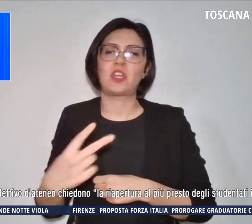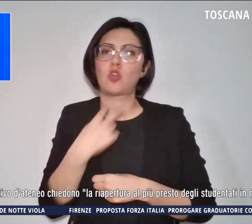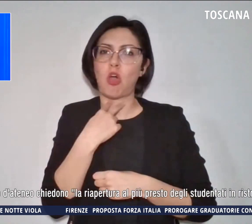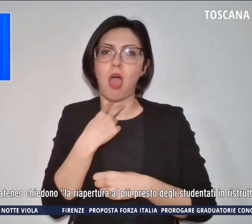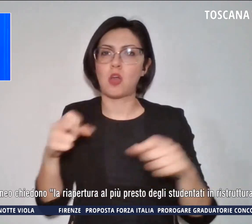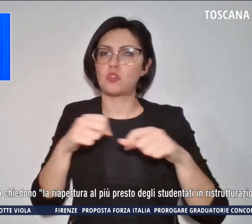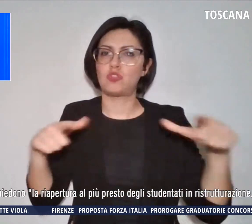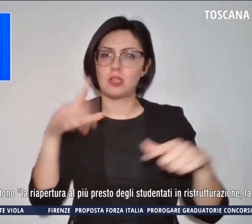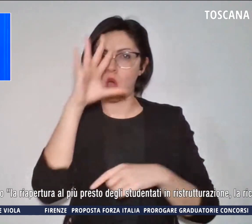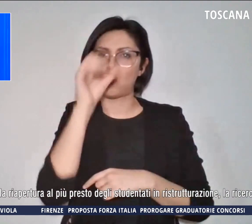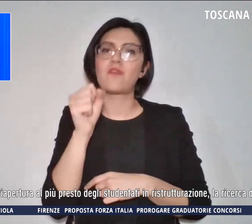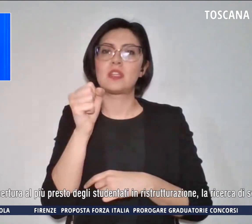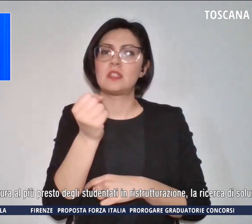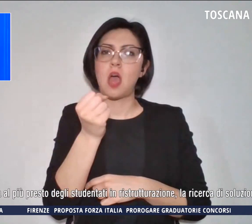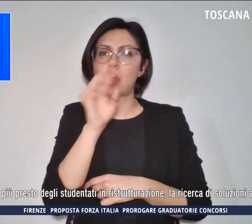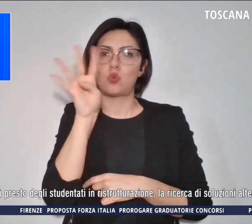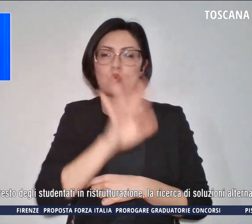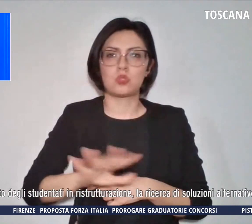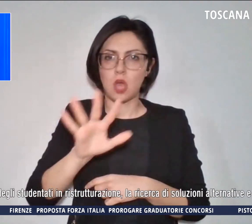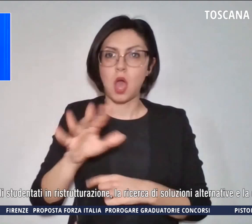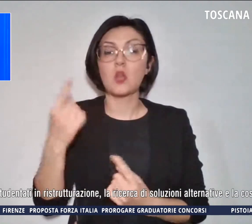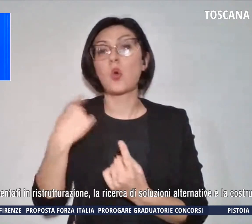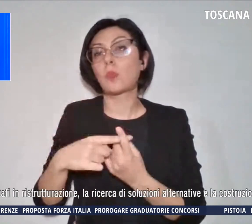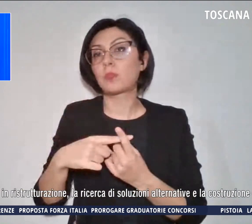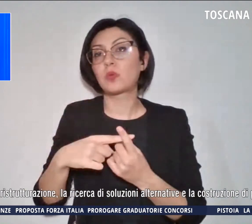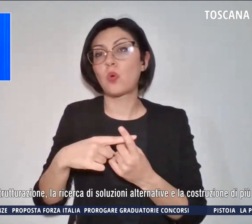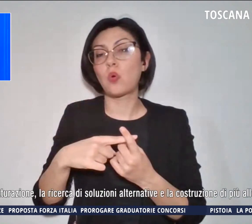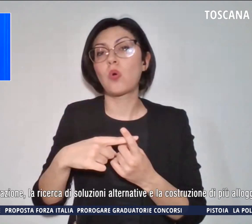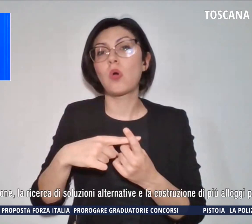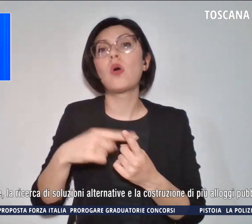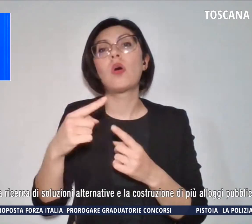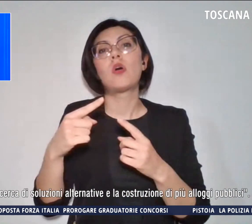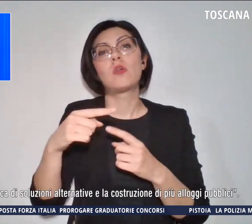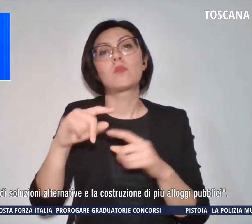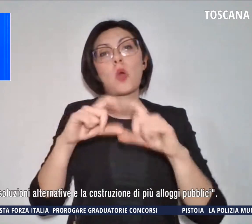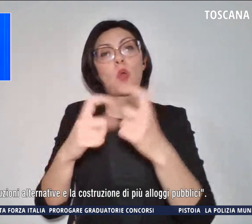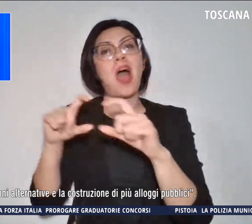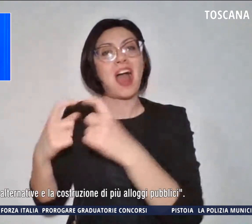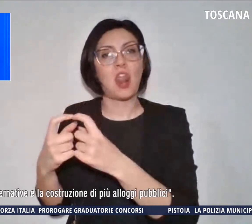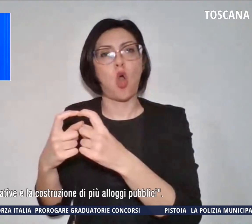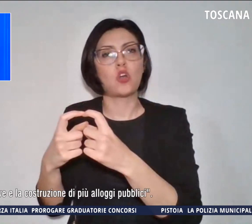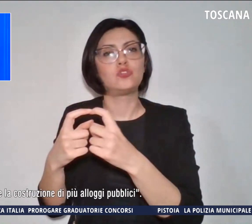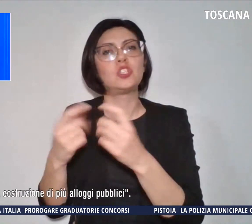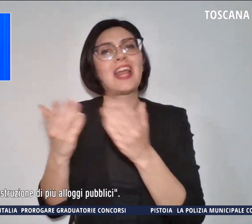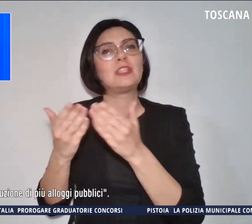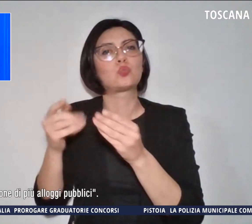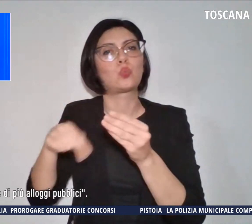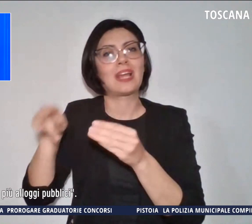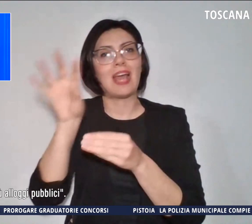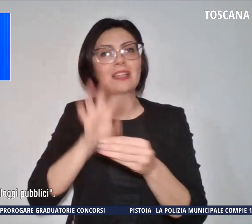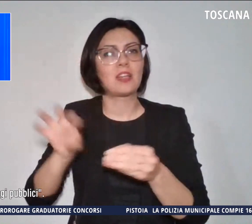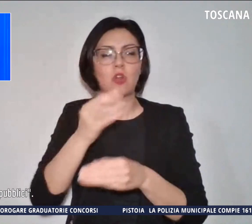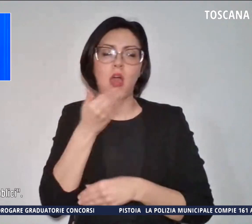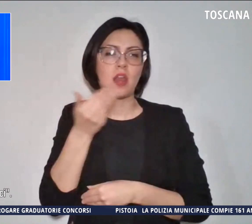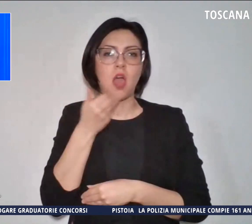toscane e la carenza di alloggi negli studentati regionali. Gli studenti